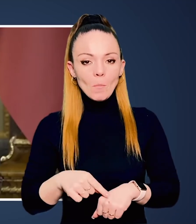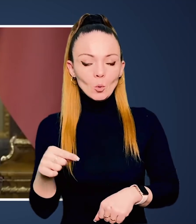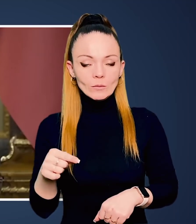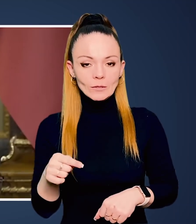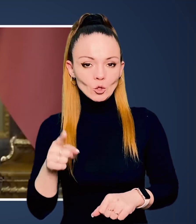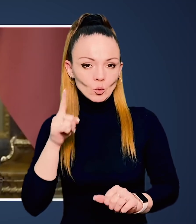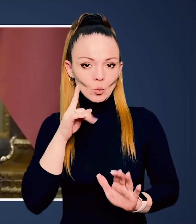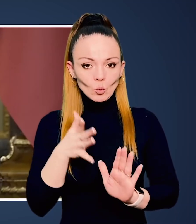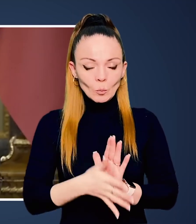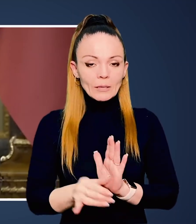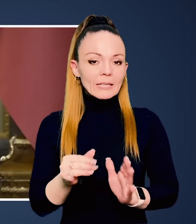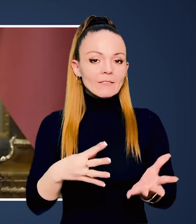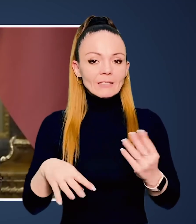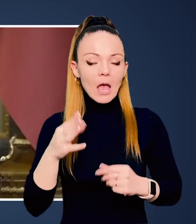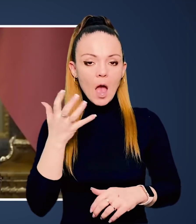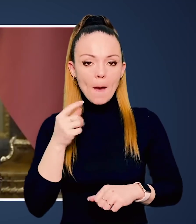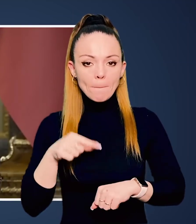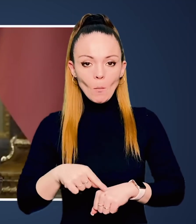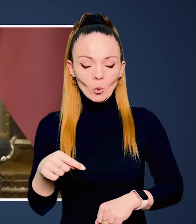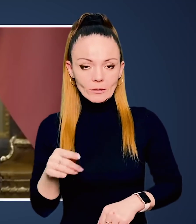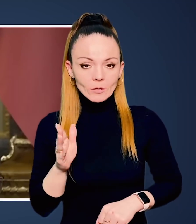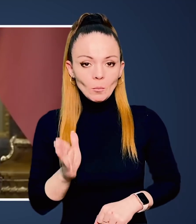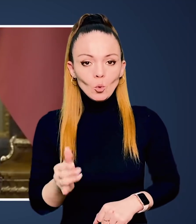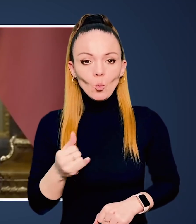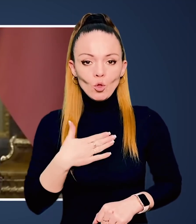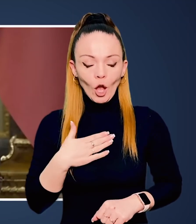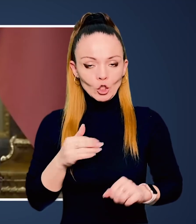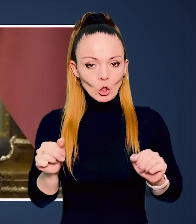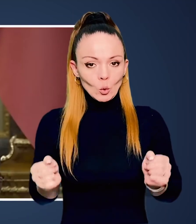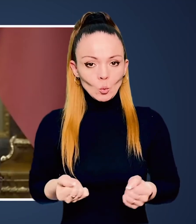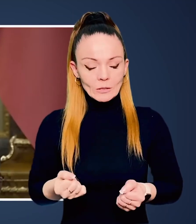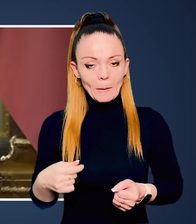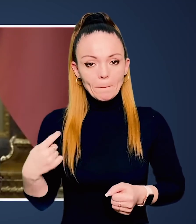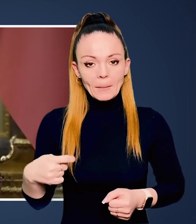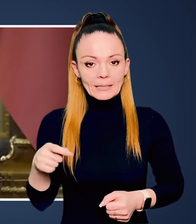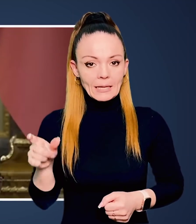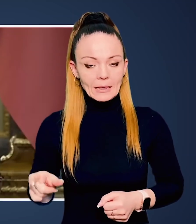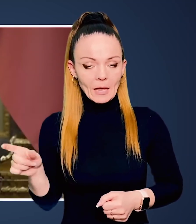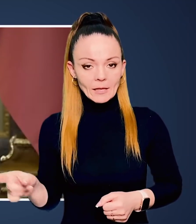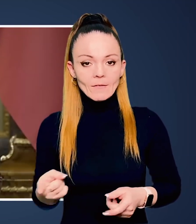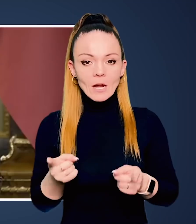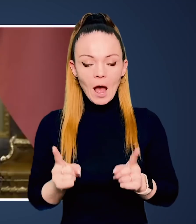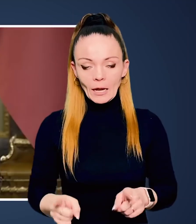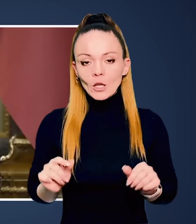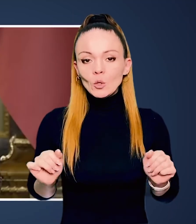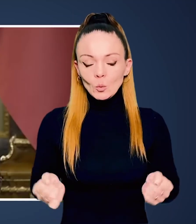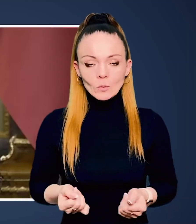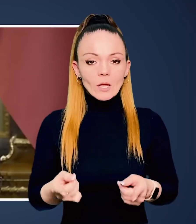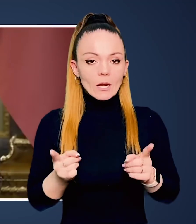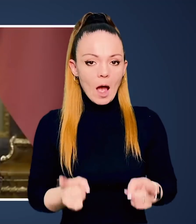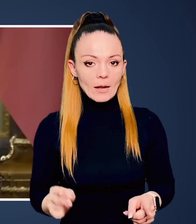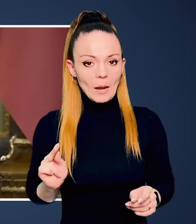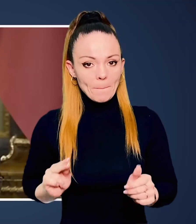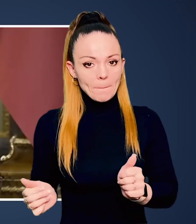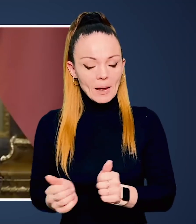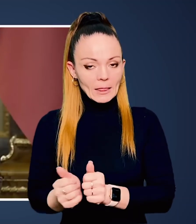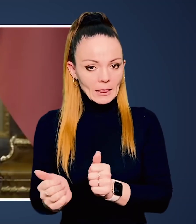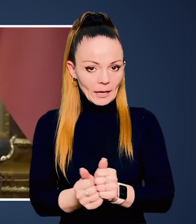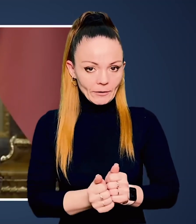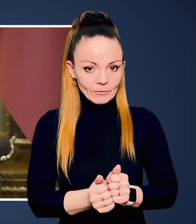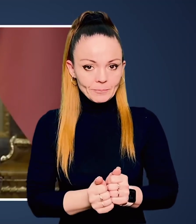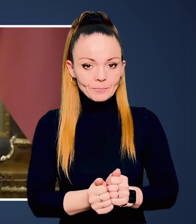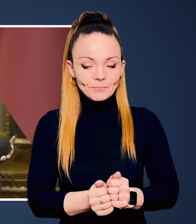зрозумілі і всі емоції будуть у наших друзів, президентів, реальних друзів, реальних